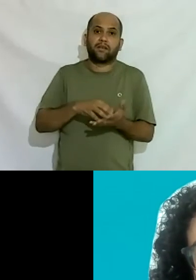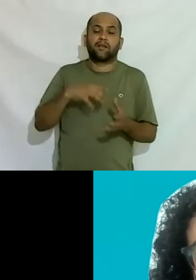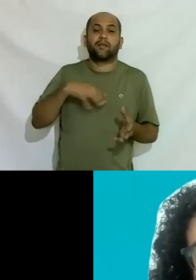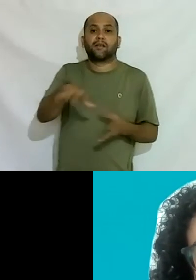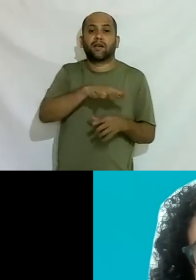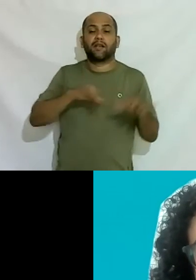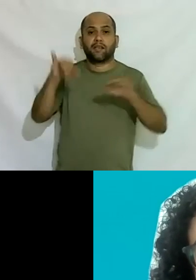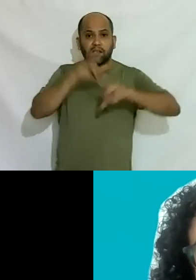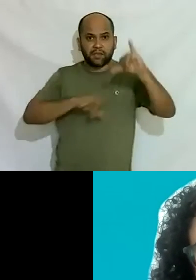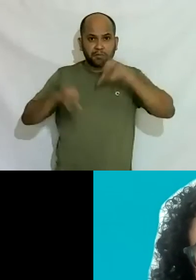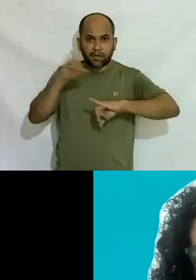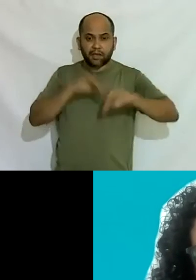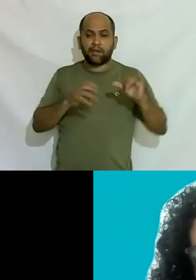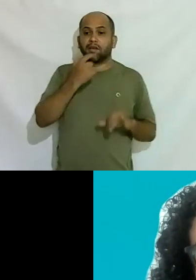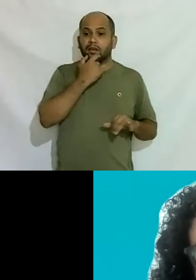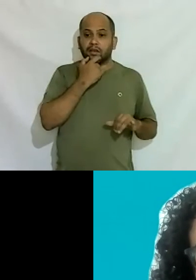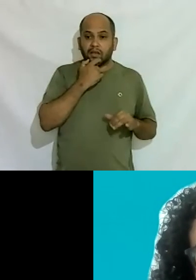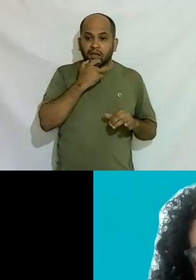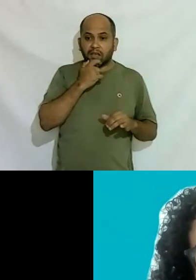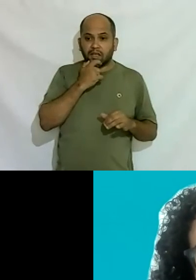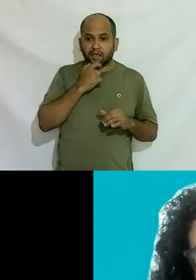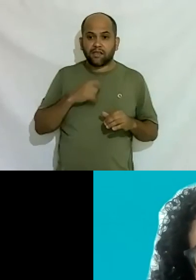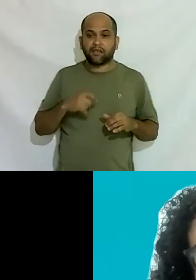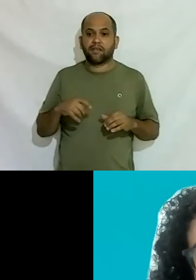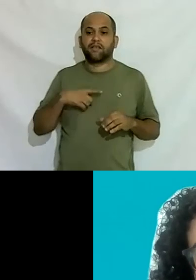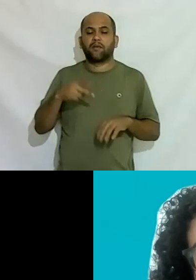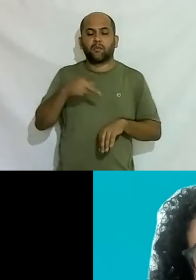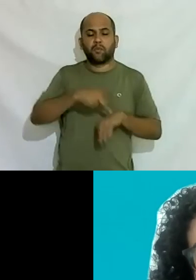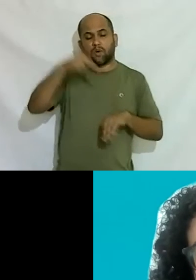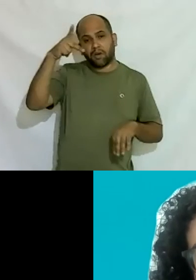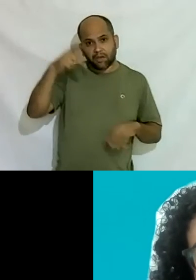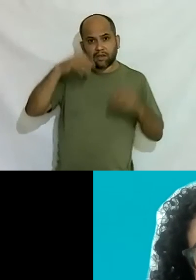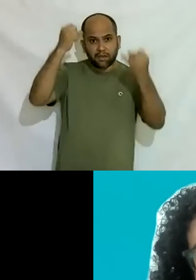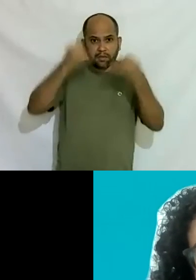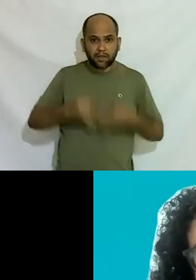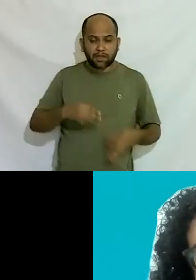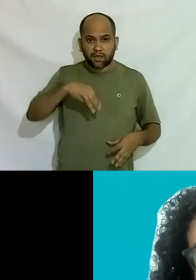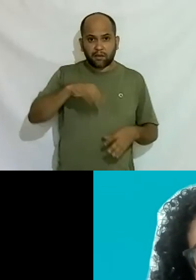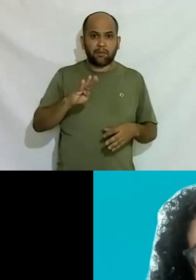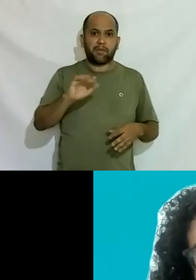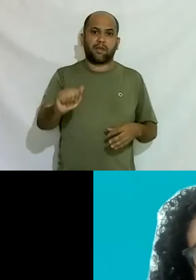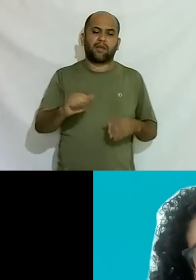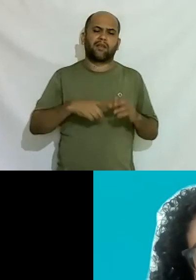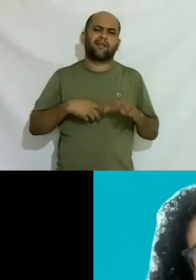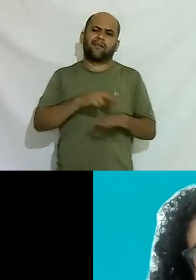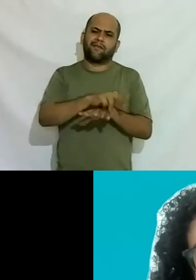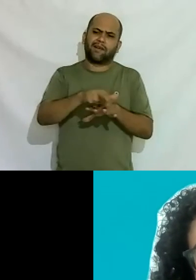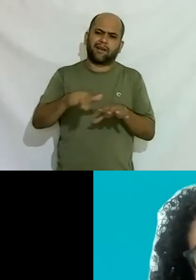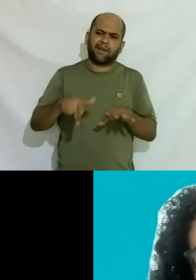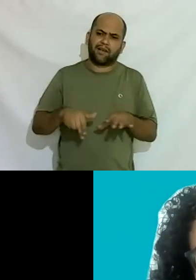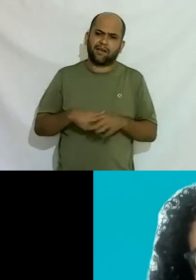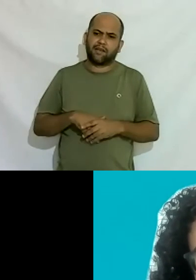tem de inglês tem de língua surgem pós-graduação que eu falei MBA tivemos 100 vagas de MBA grátis esse ano